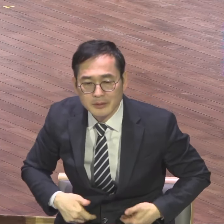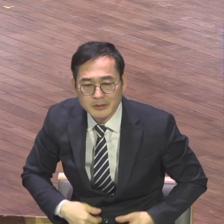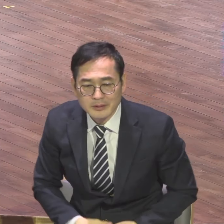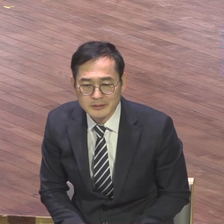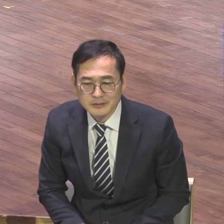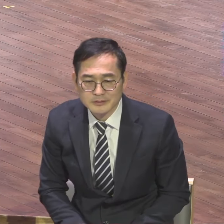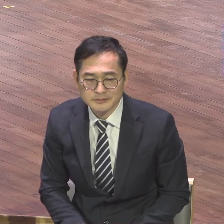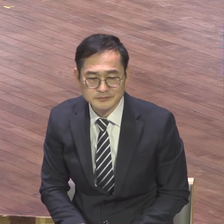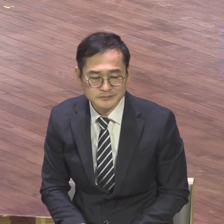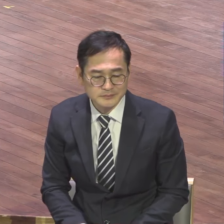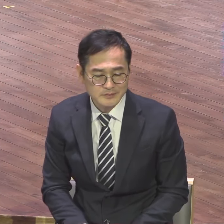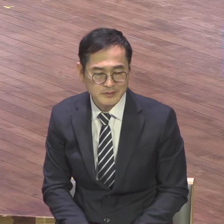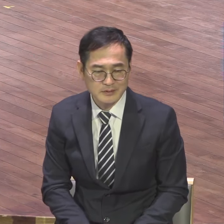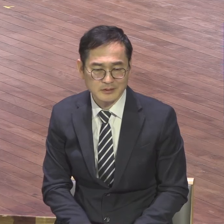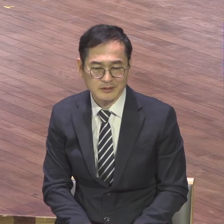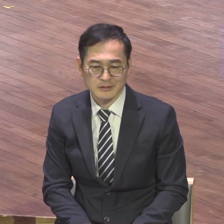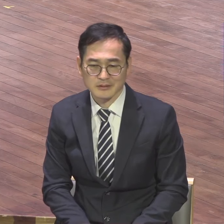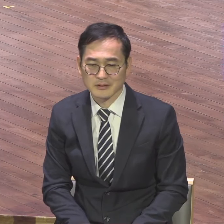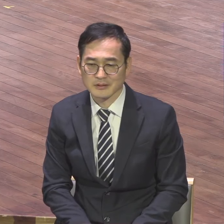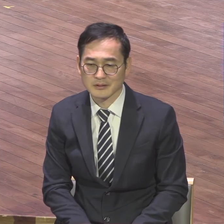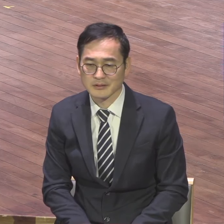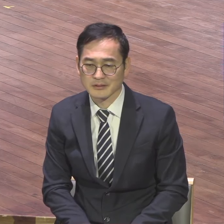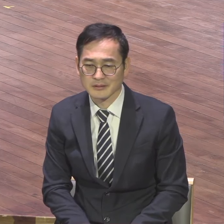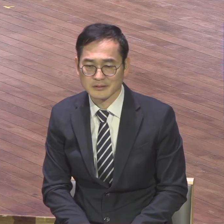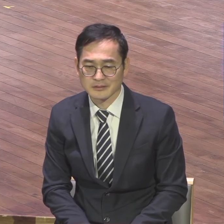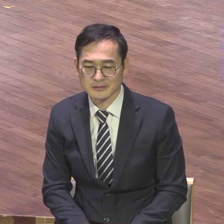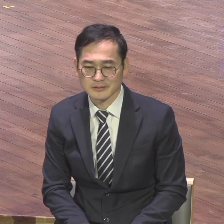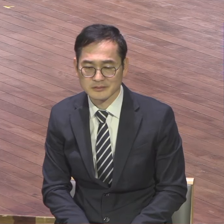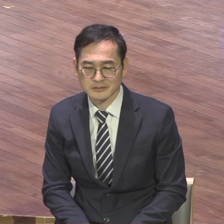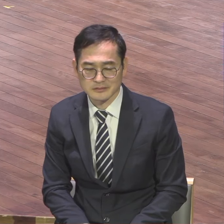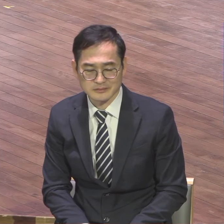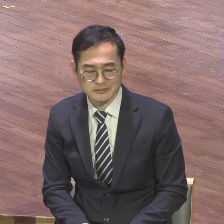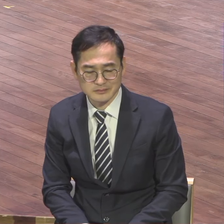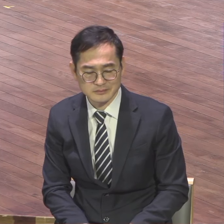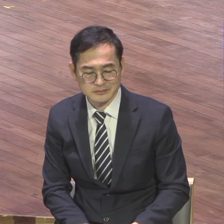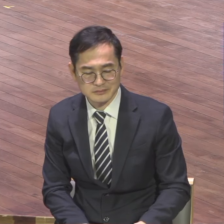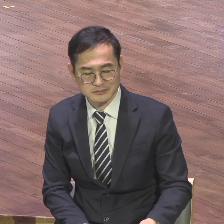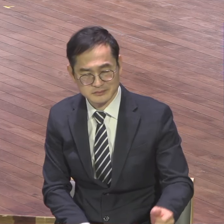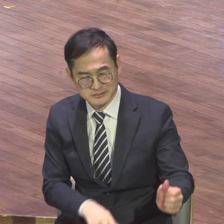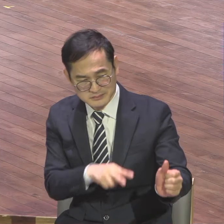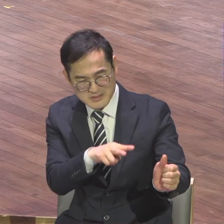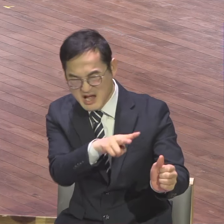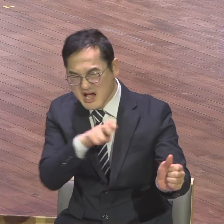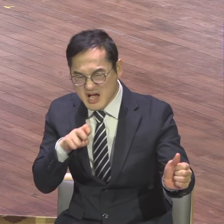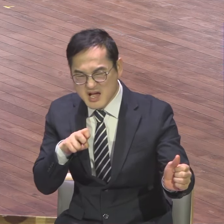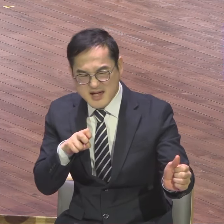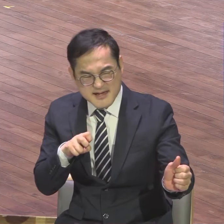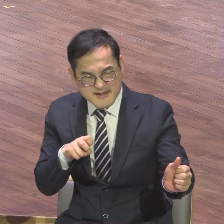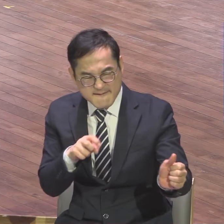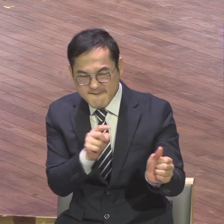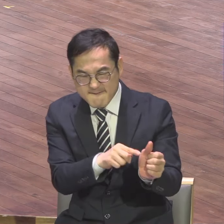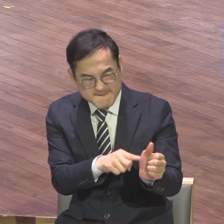싫어 은혜가 안 돼 치유가 보통 치유가 될 문제 아니에요